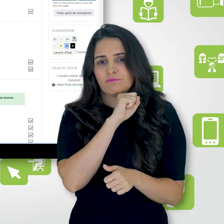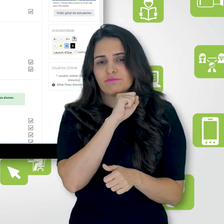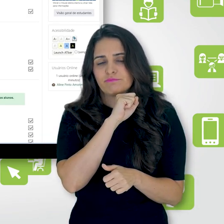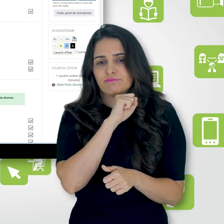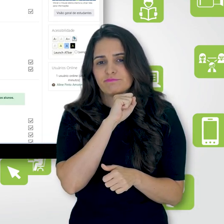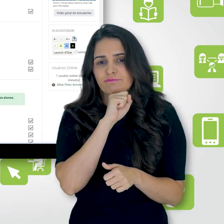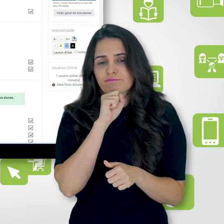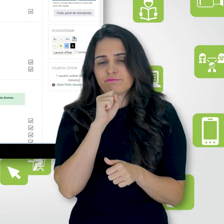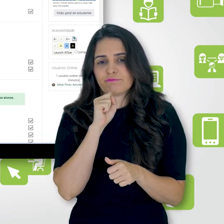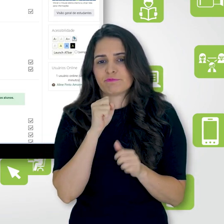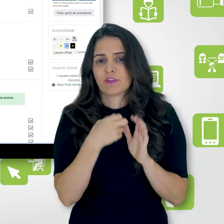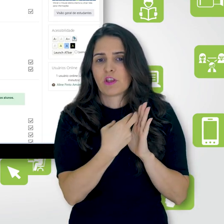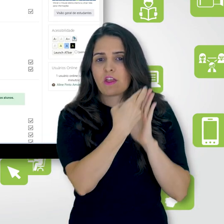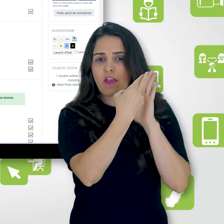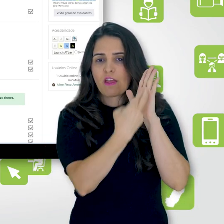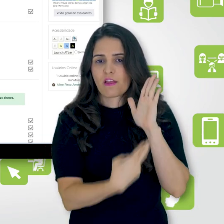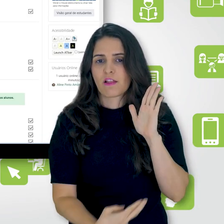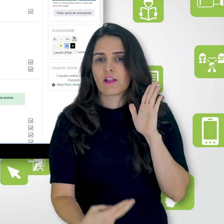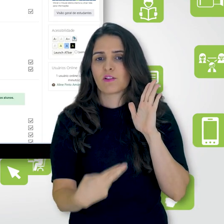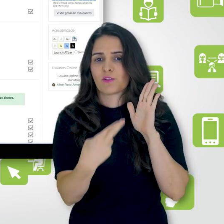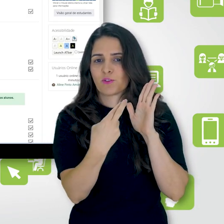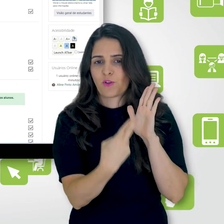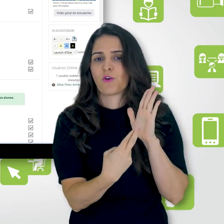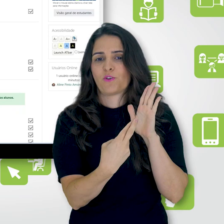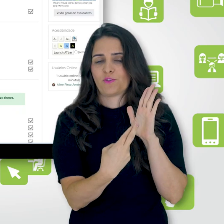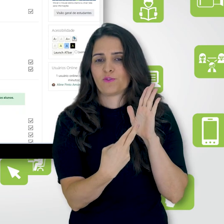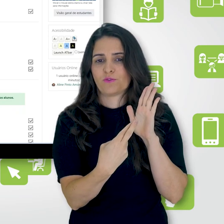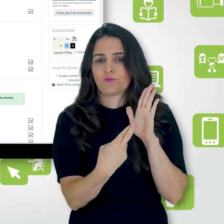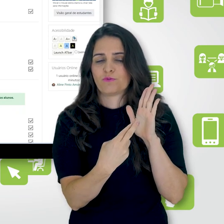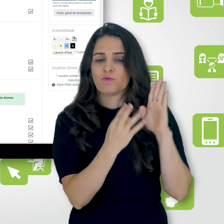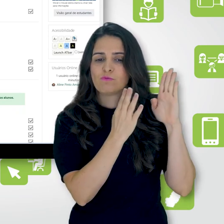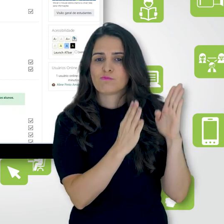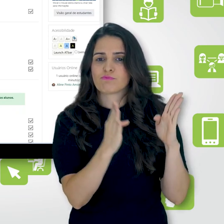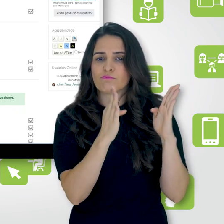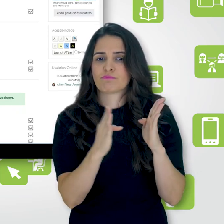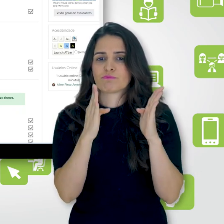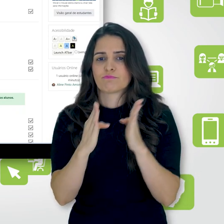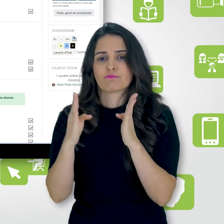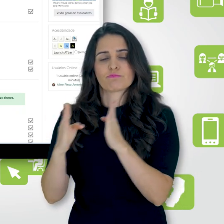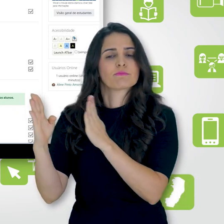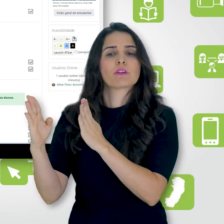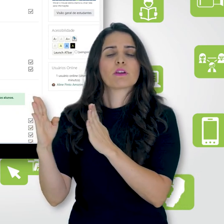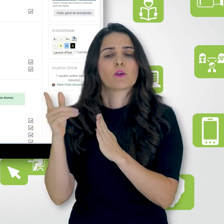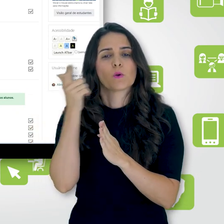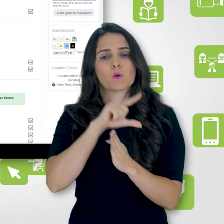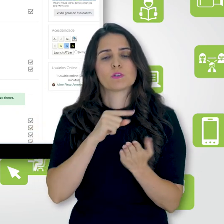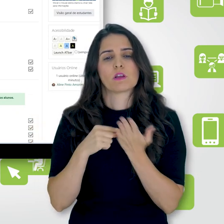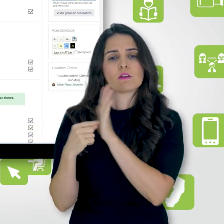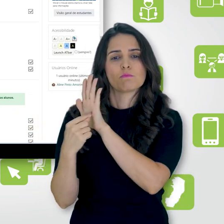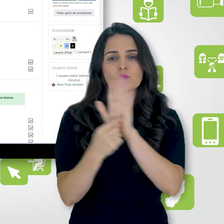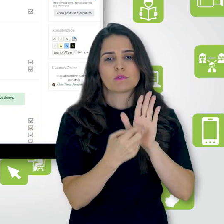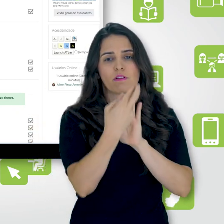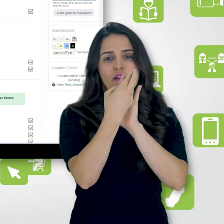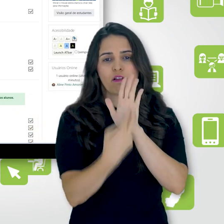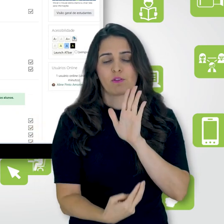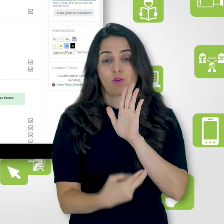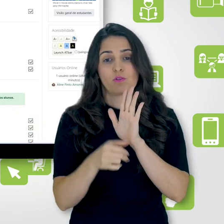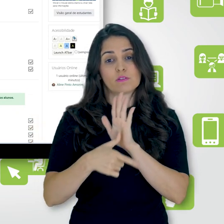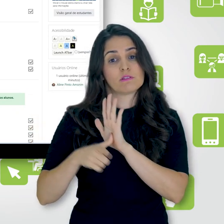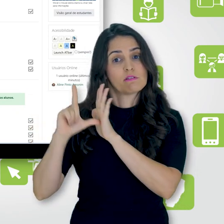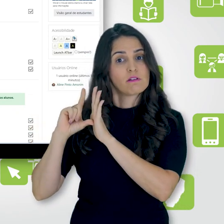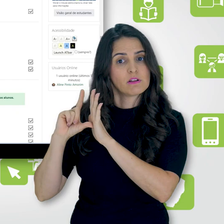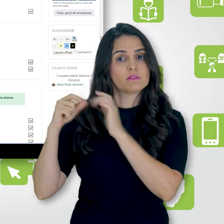visualizando o relatório que o progresso de conclusão nos possibilita. À medida que nós